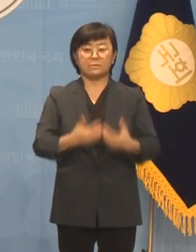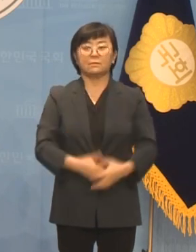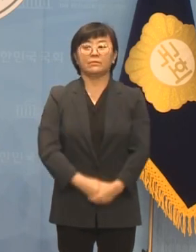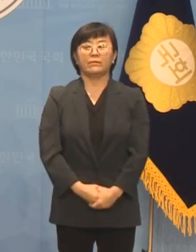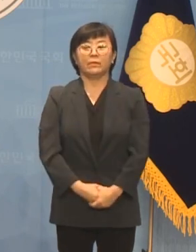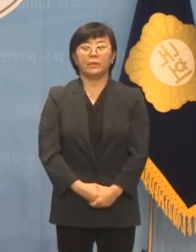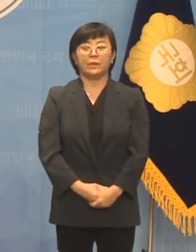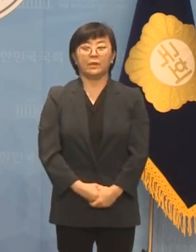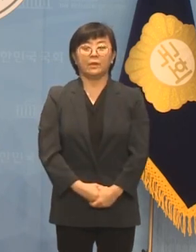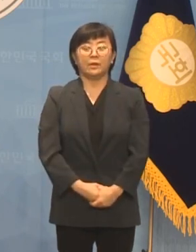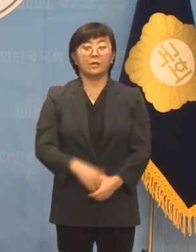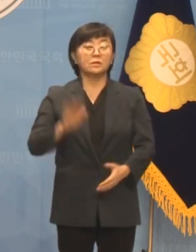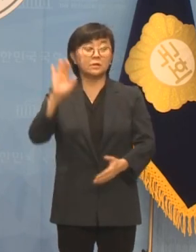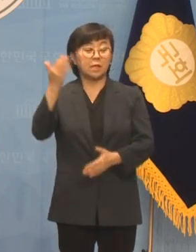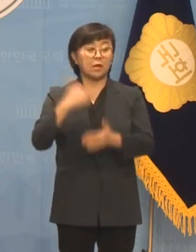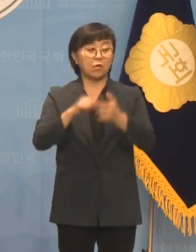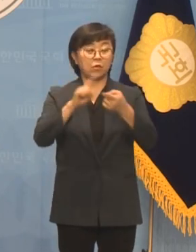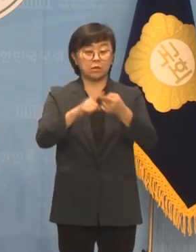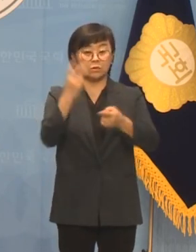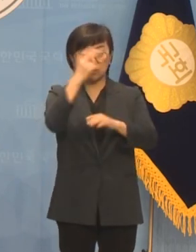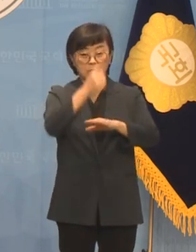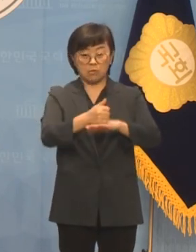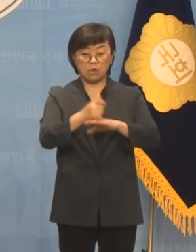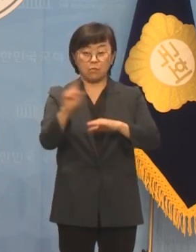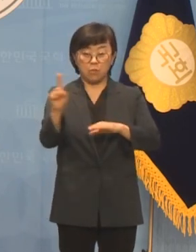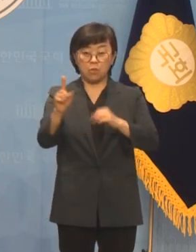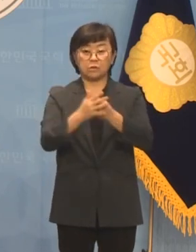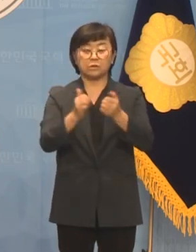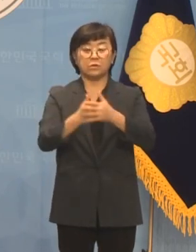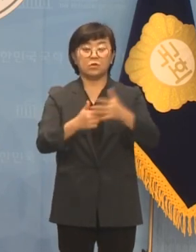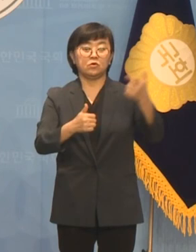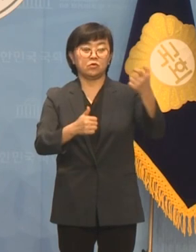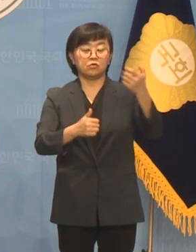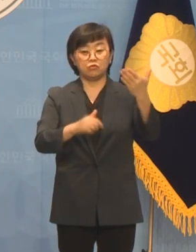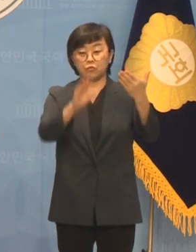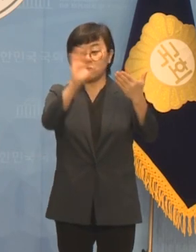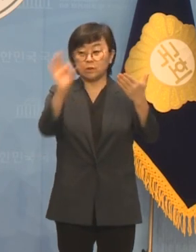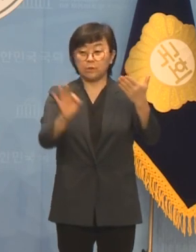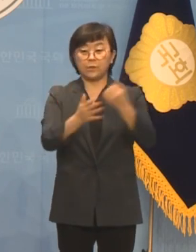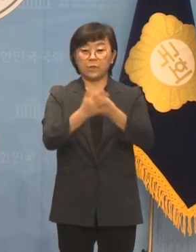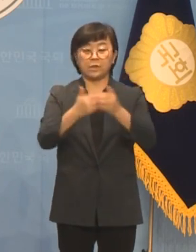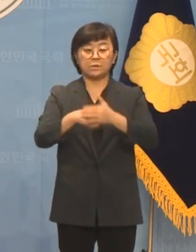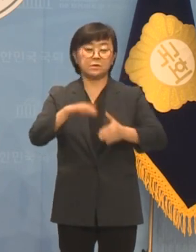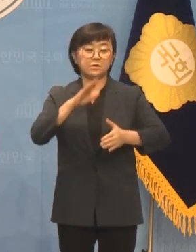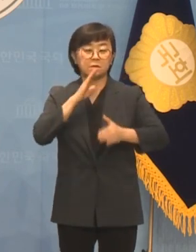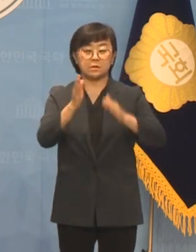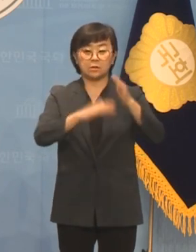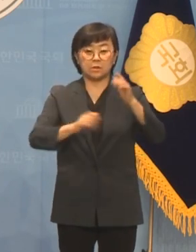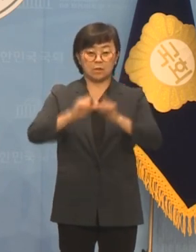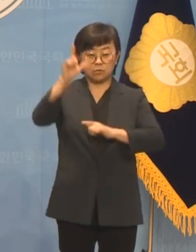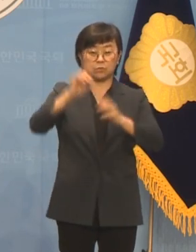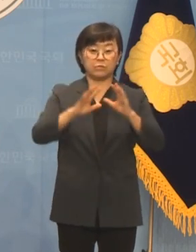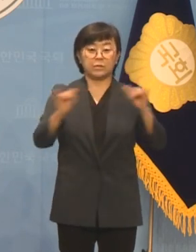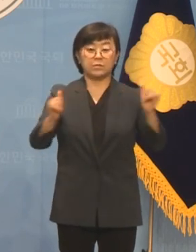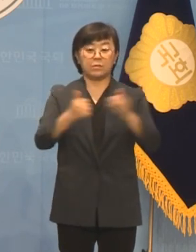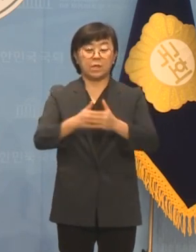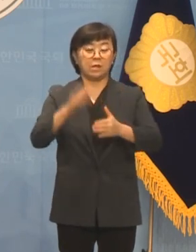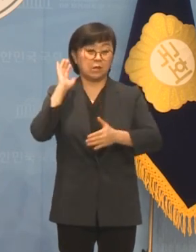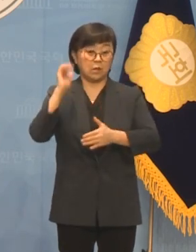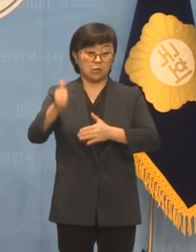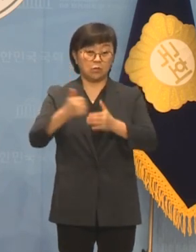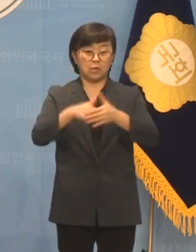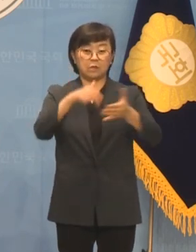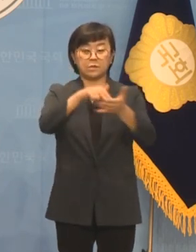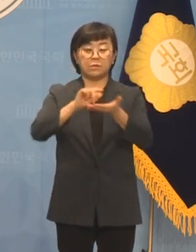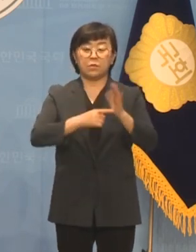있습니다 최근 여론조사 결과에서도 무려 69% 절대 다수의 국민이 대통령의